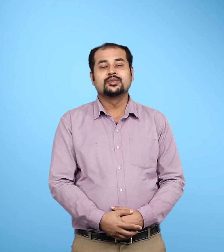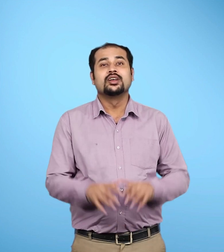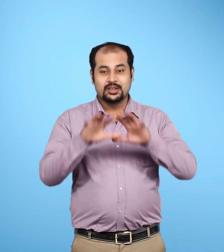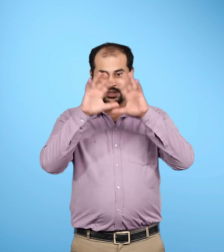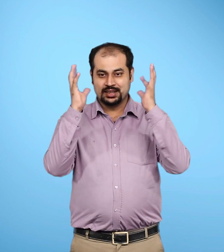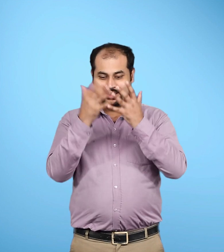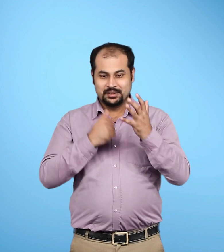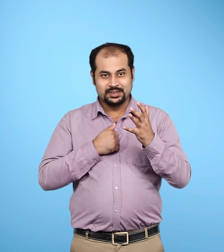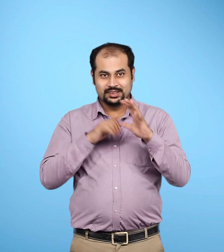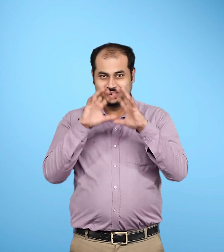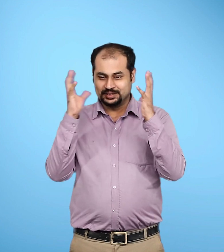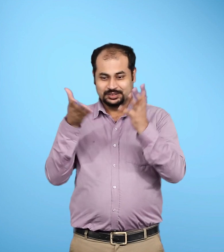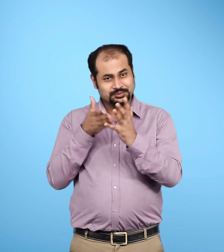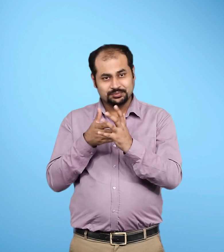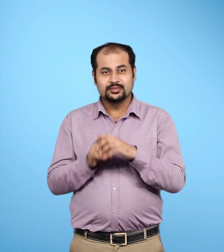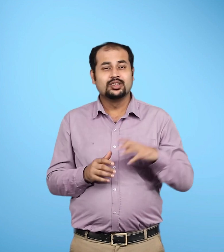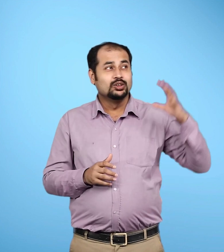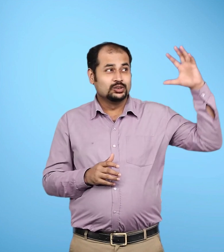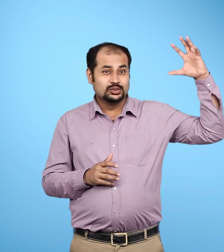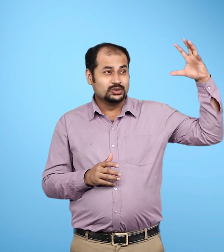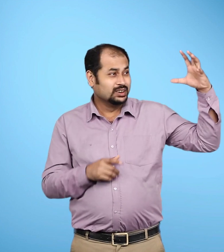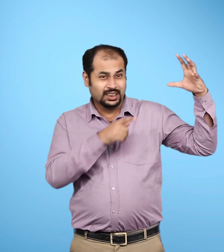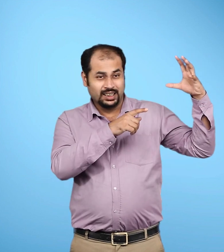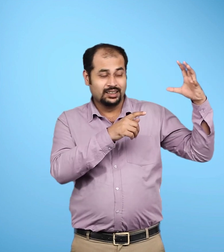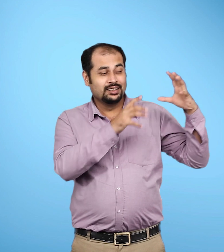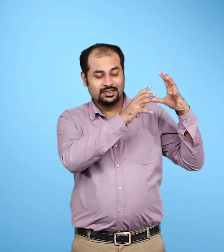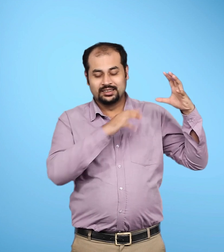प्रिथ्वी सूर्य से दूरी के हिसाब से